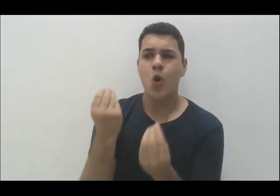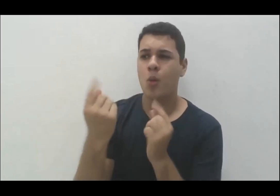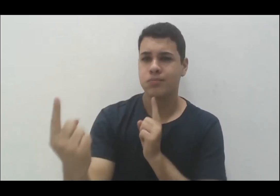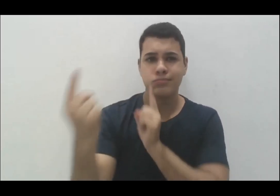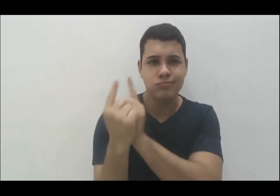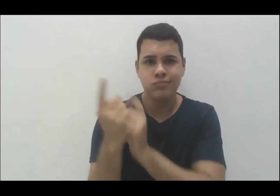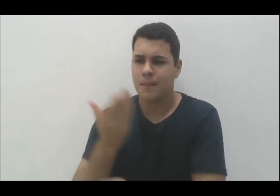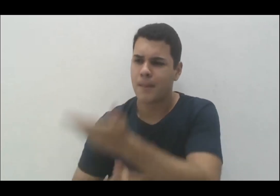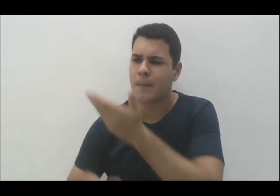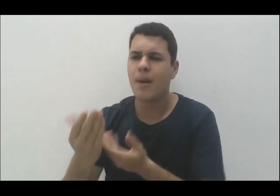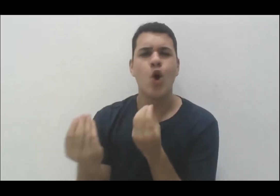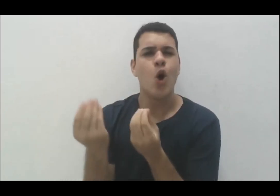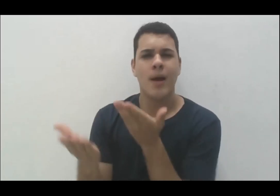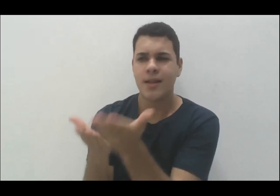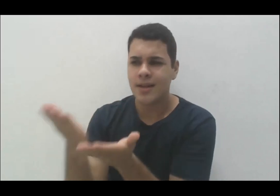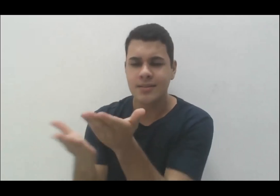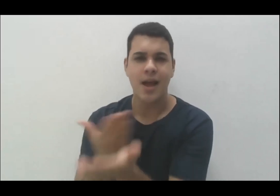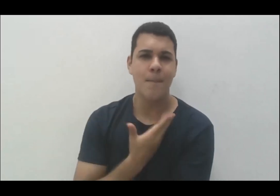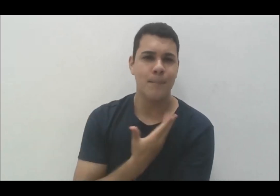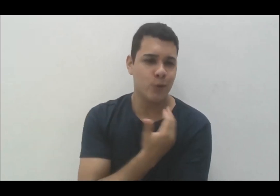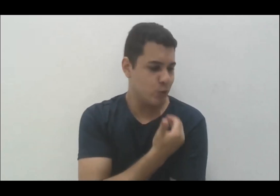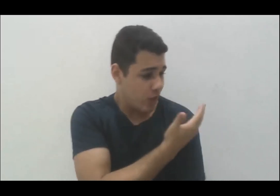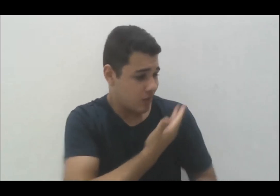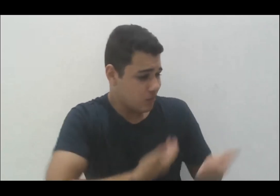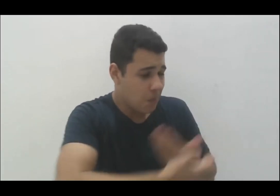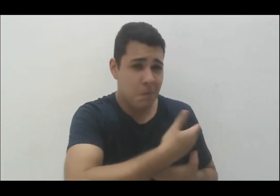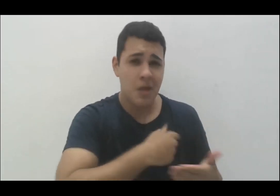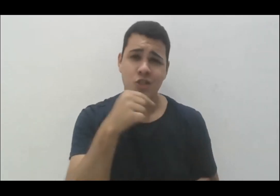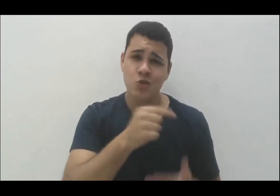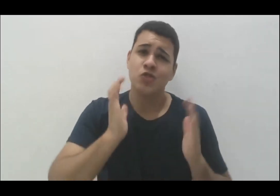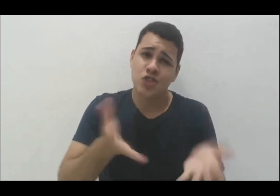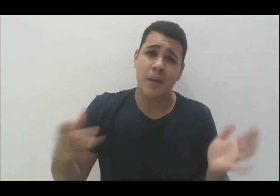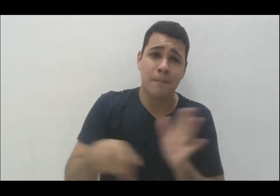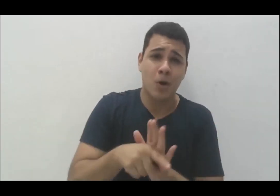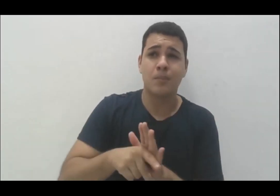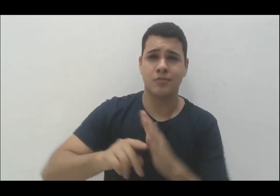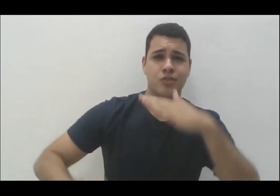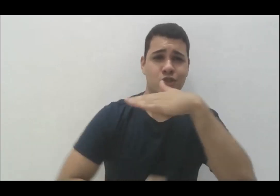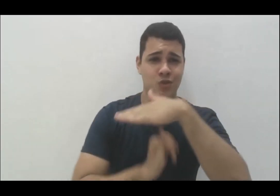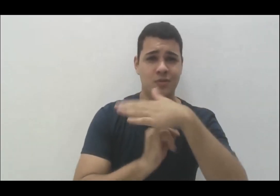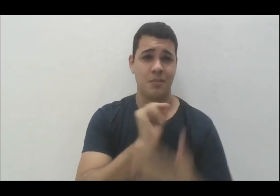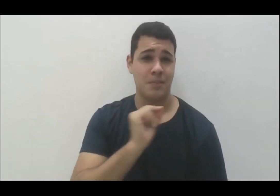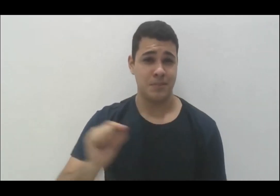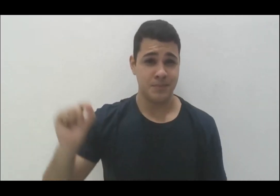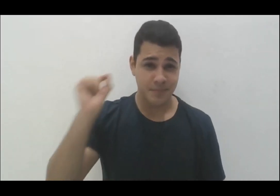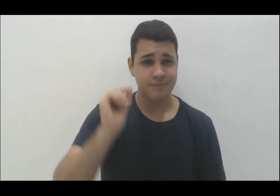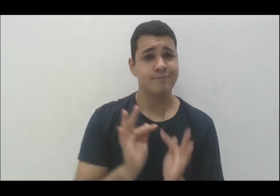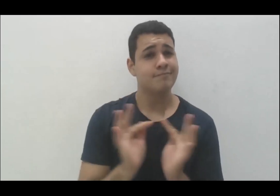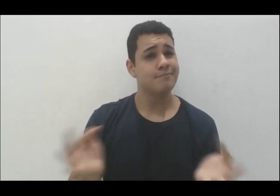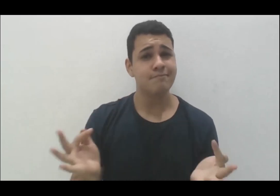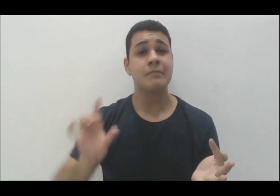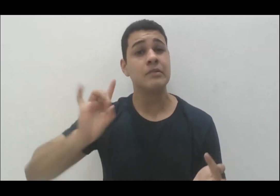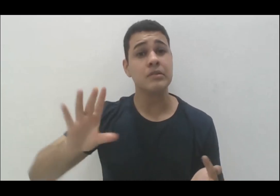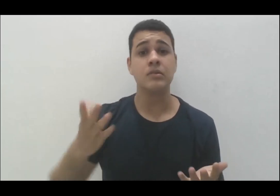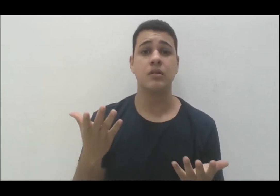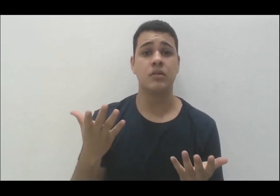forma como se trata o outro, isso já faz parte das instituições. Então, ele só se acentuou